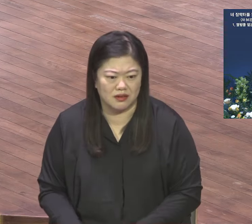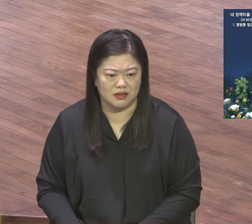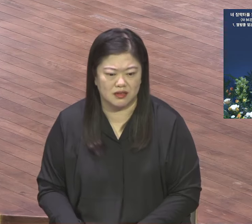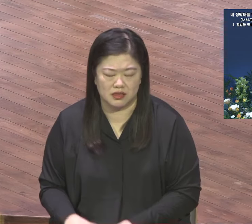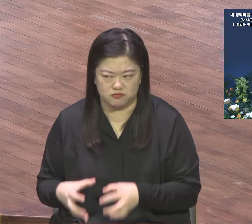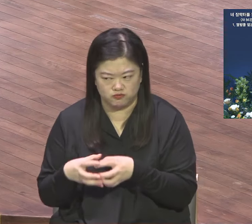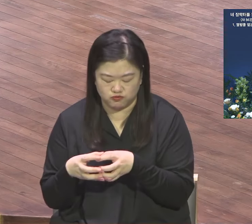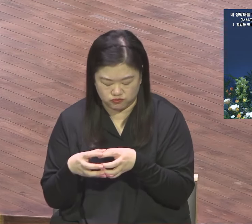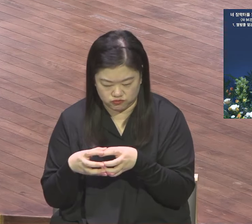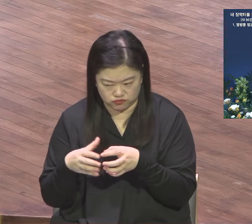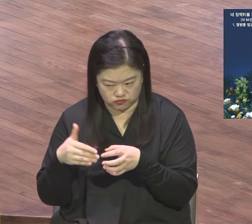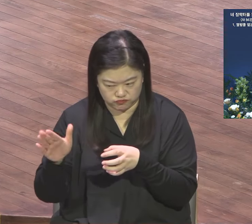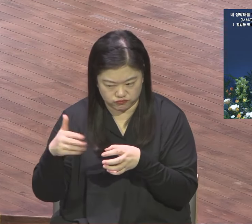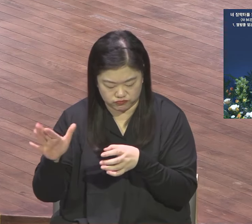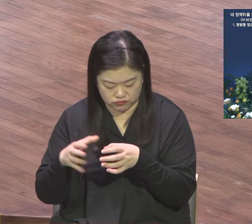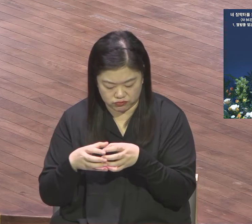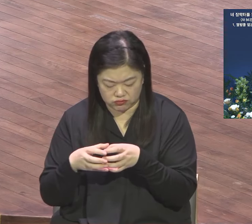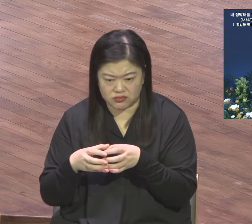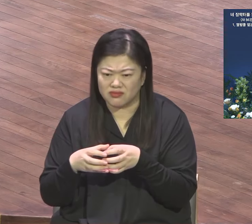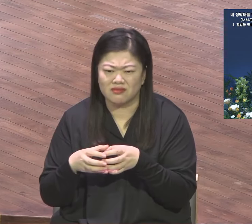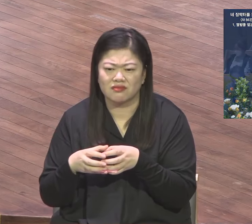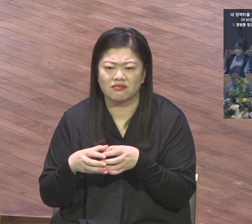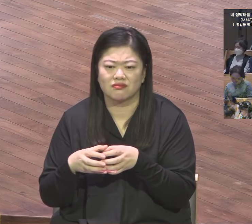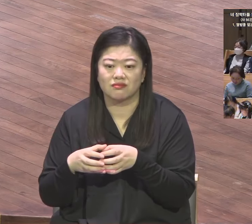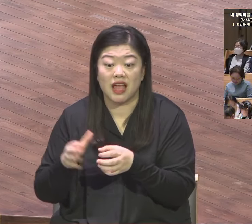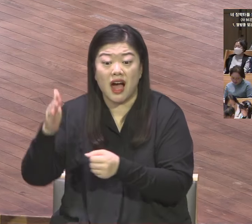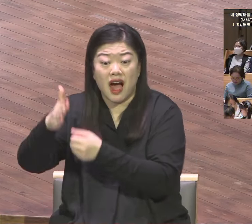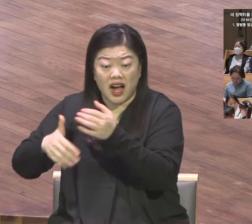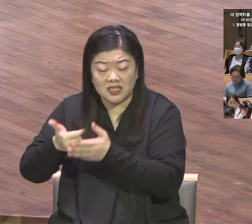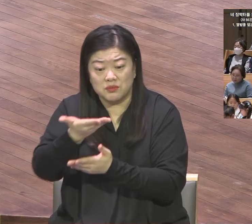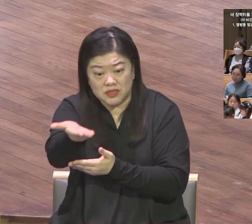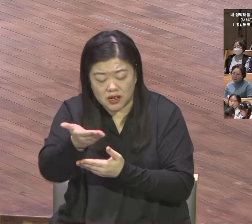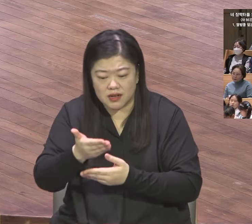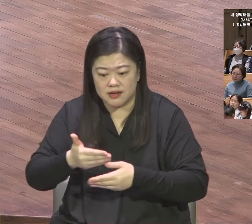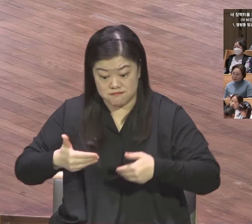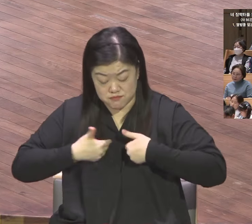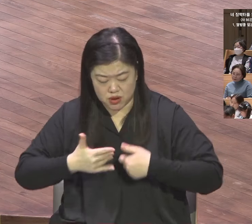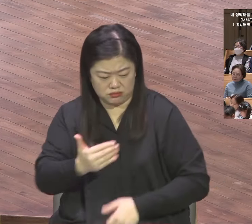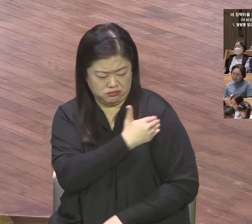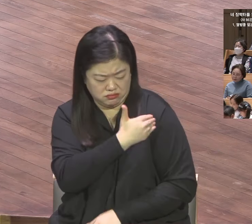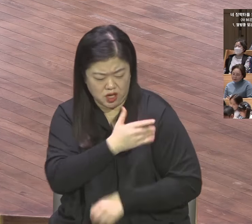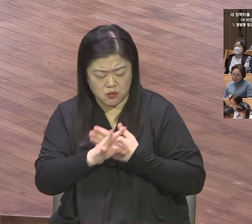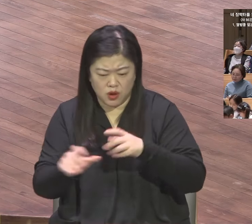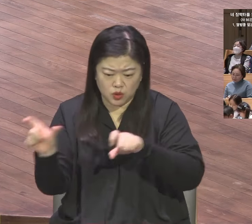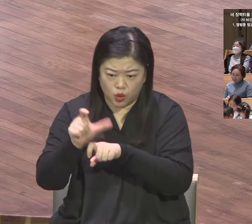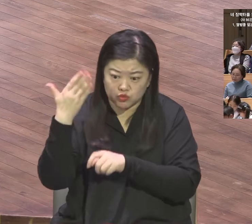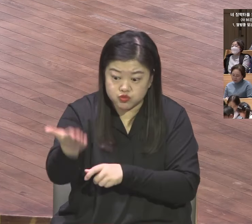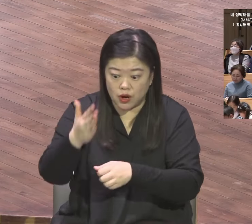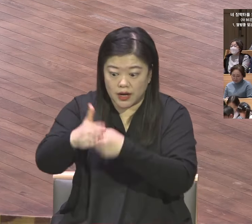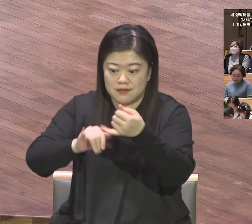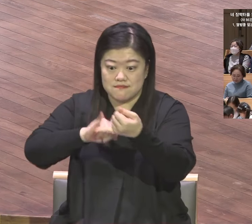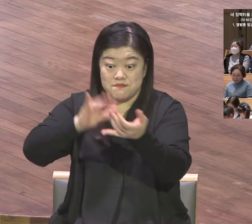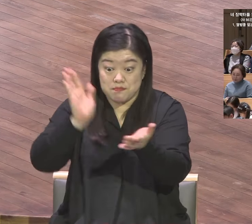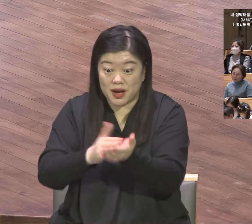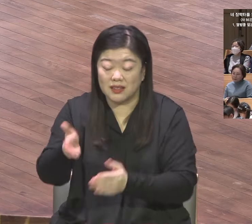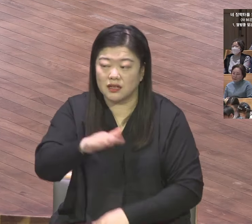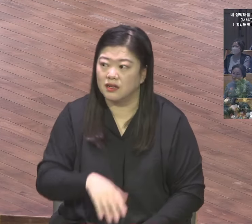그래야만 내 모든 걸 내가 다여줄게 주님의 심장이지요 그래서 영계가 명시공이